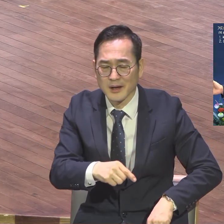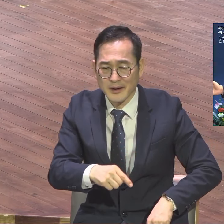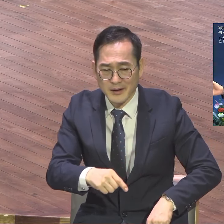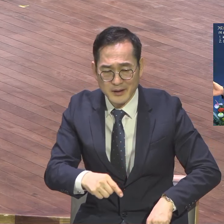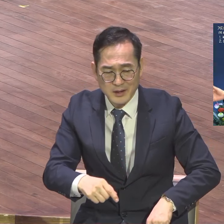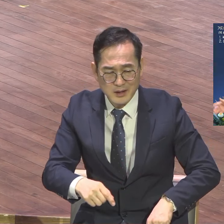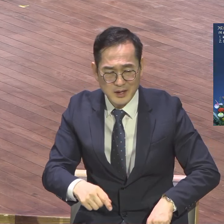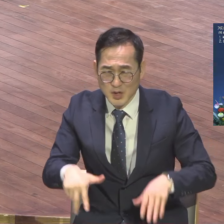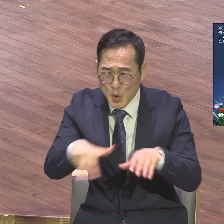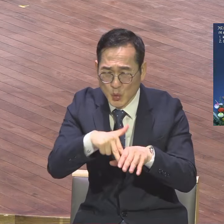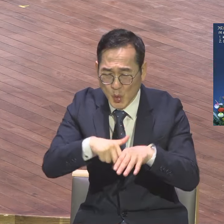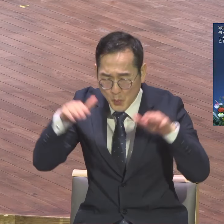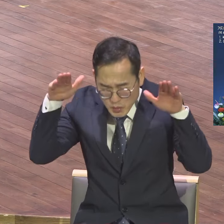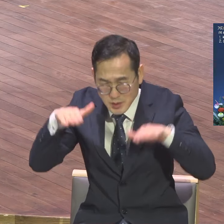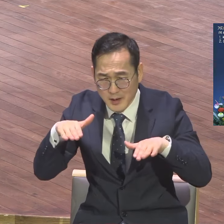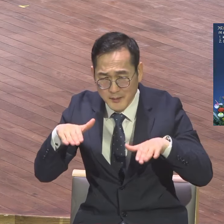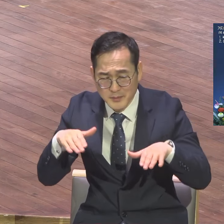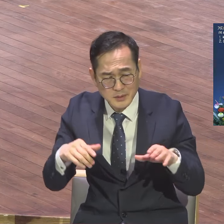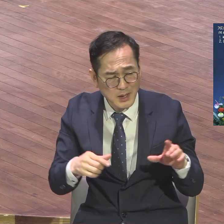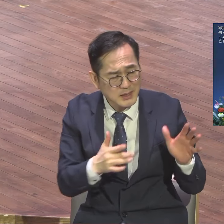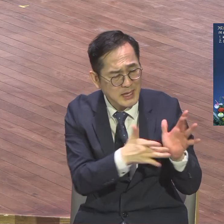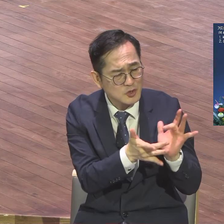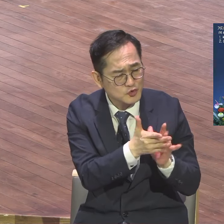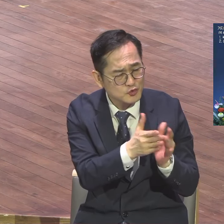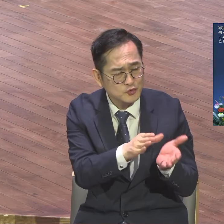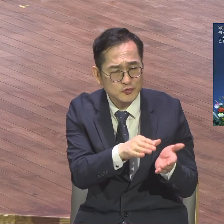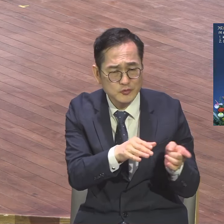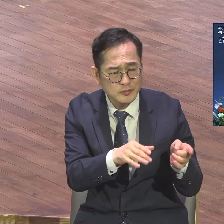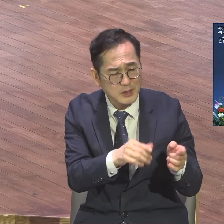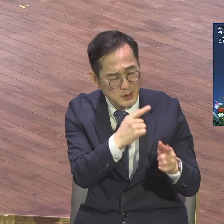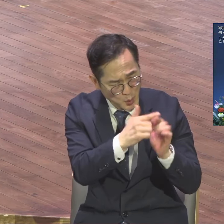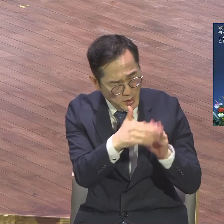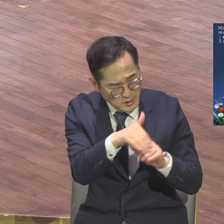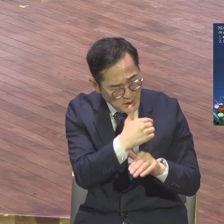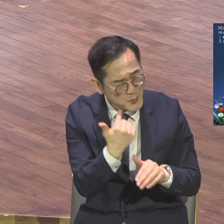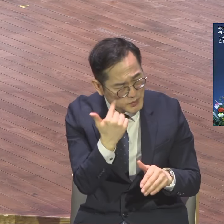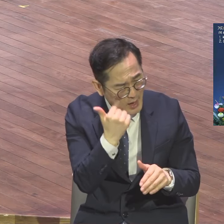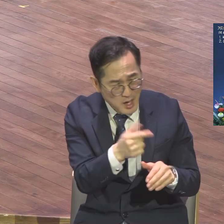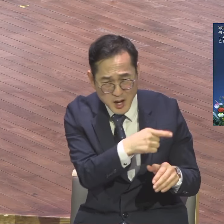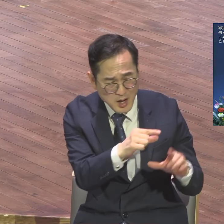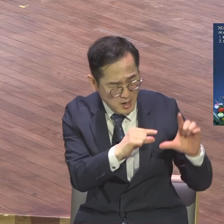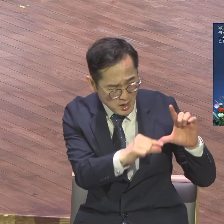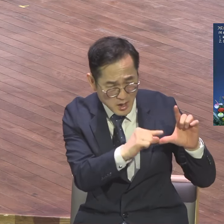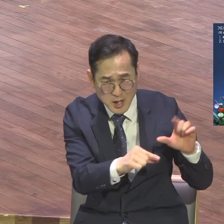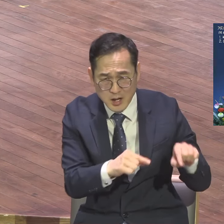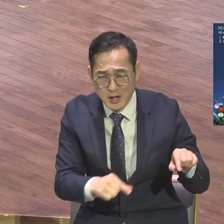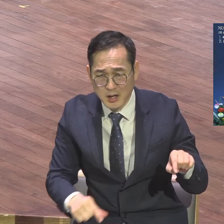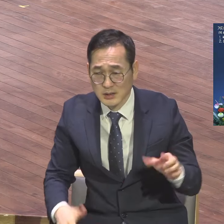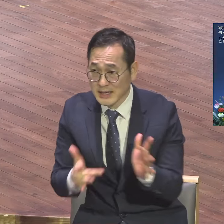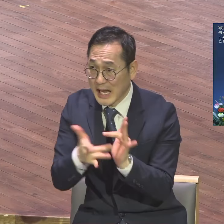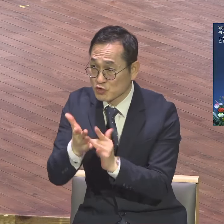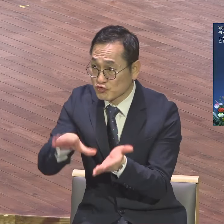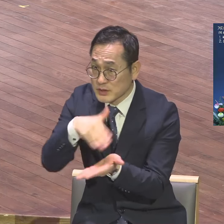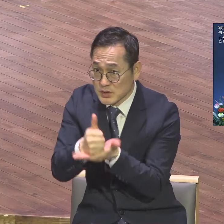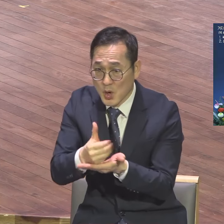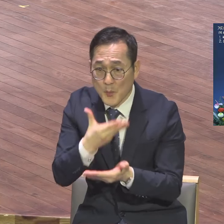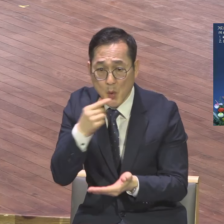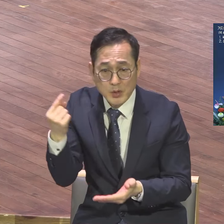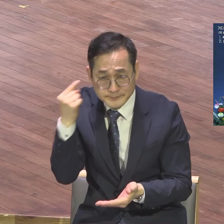저기 예수가 그리스도 모든 원색적 보금을 보금을 부신자가 어떻게 망한지 구원자가